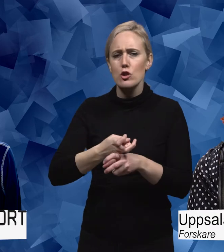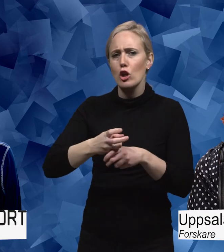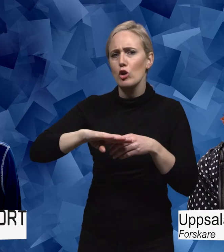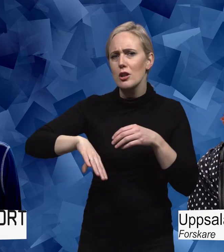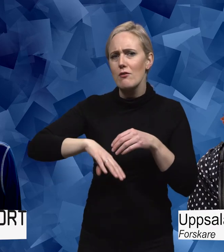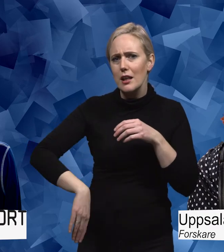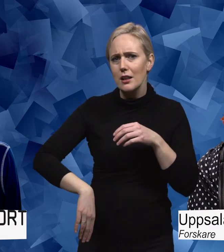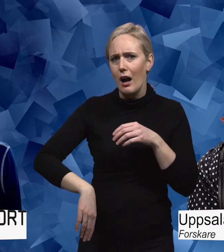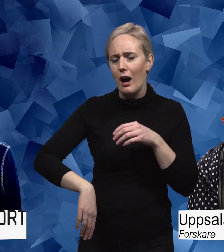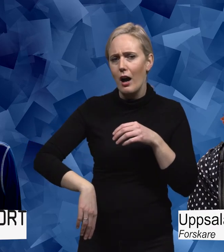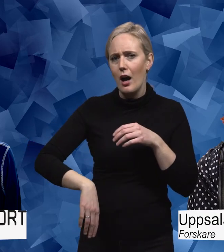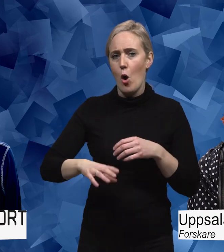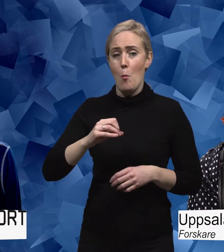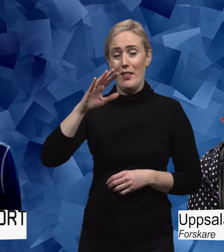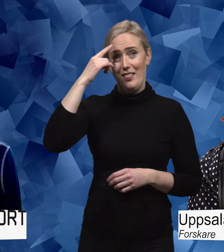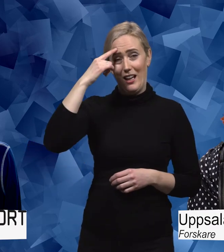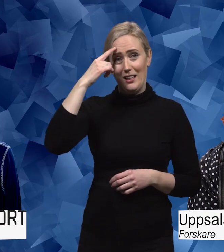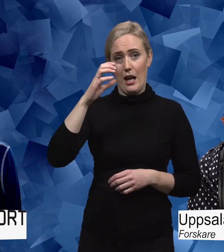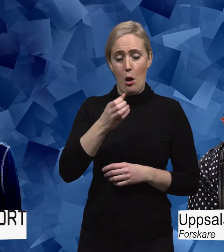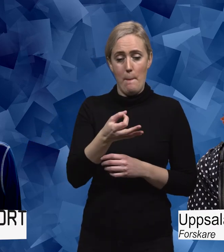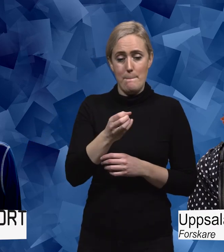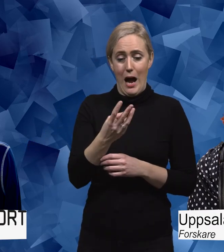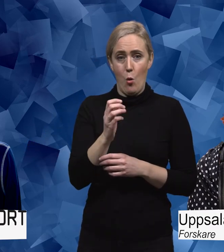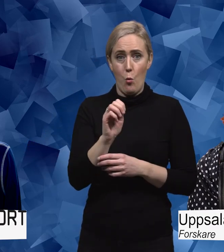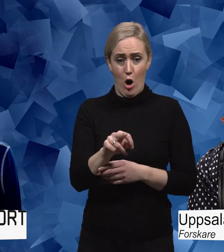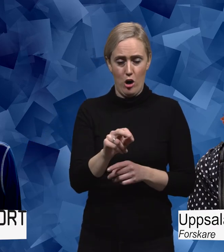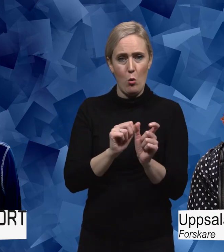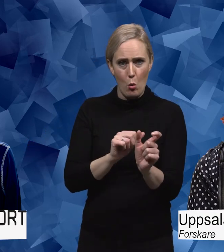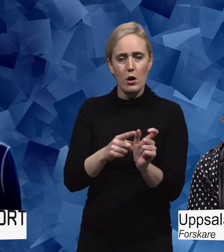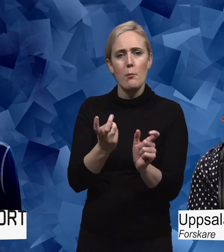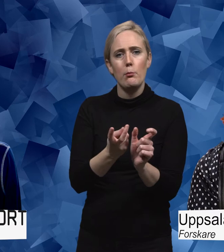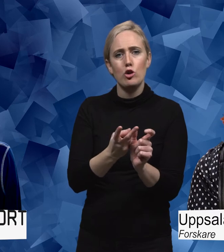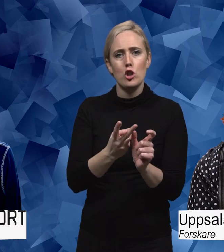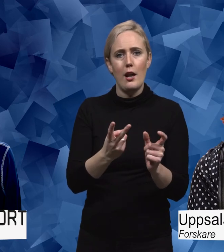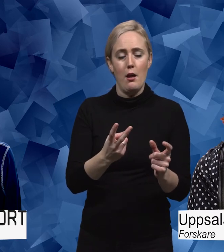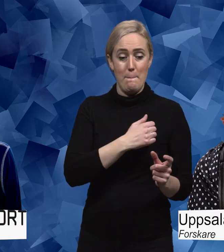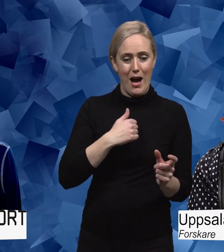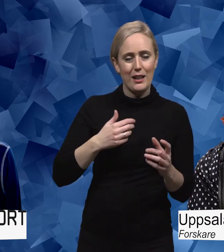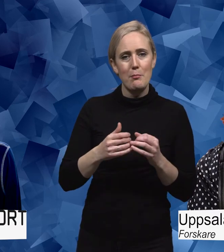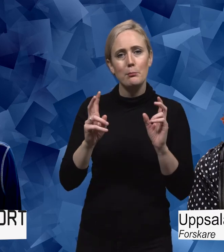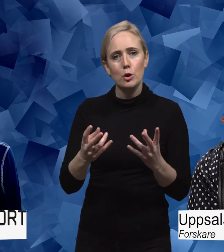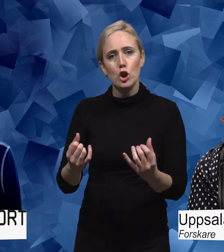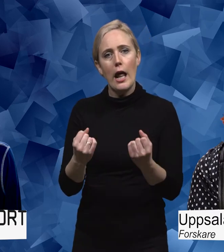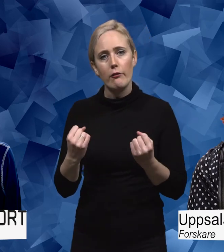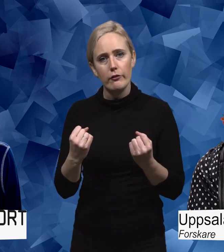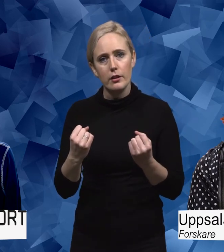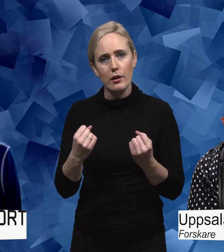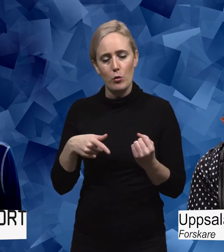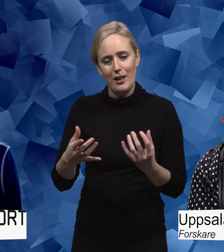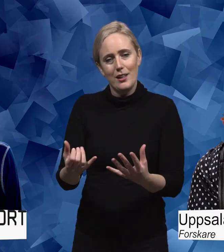på att om man tänker att ordet power kan ju betyda både makt men också kraft. Och där tycker jag att kraft är ett mycket mer positivt